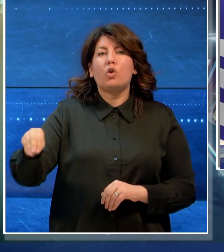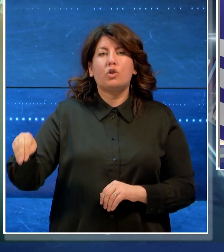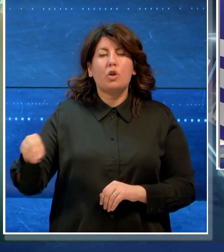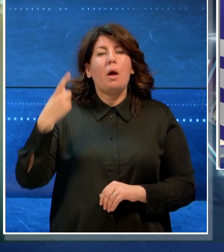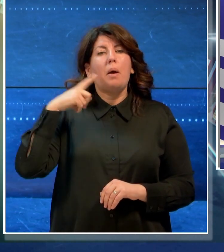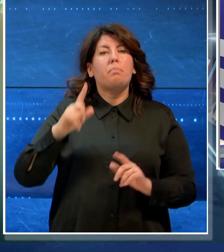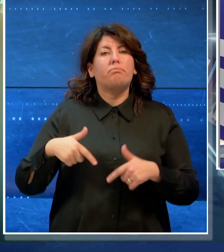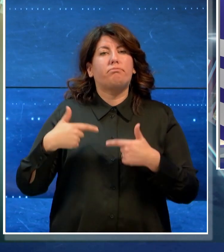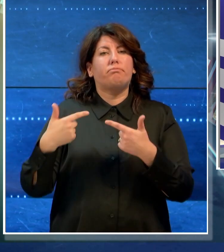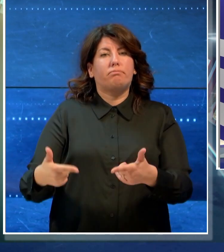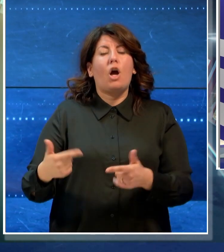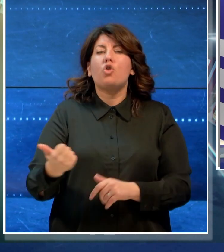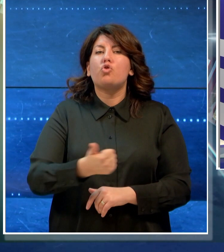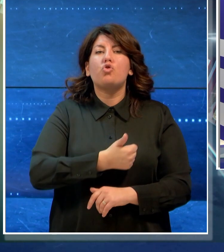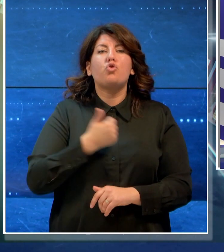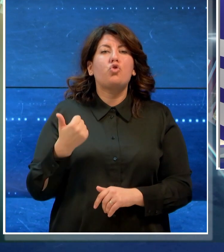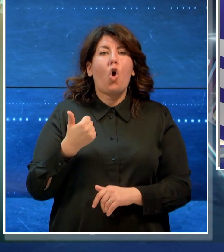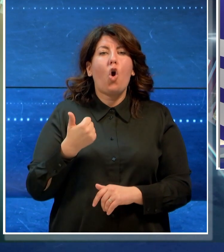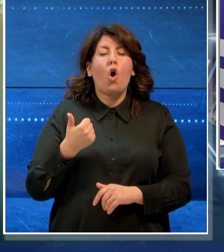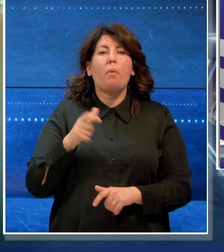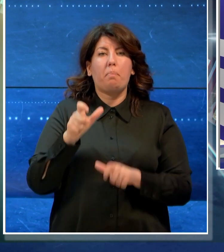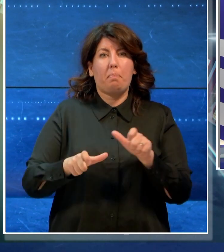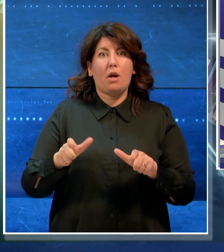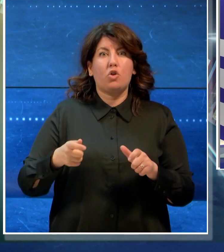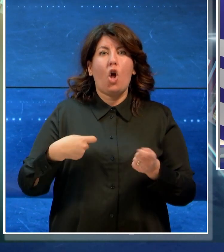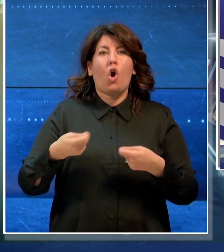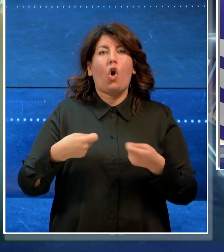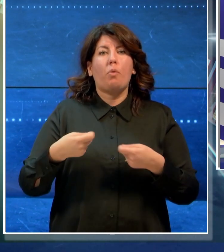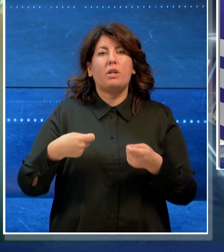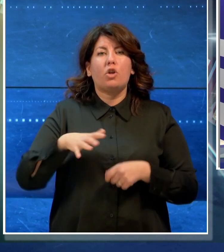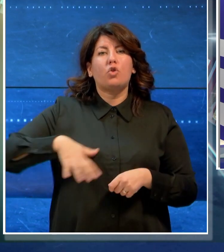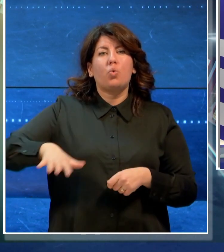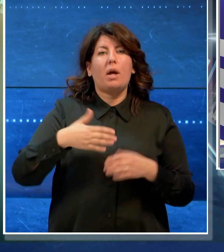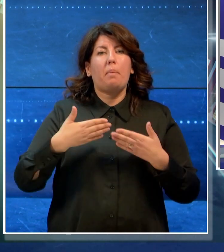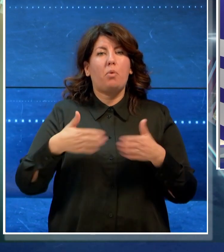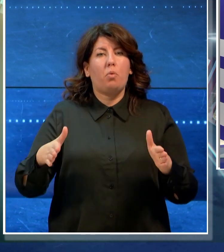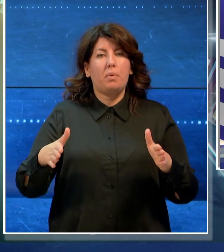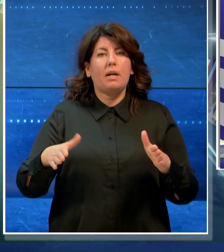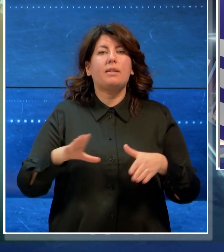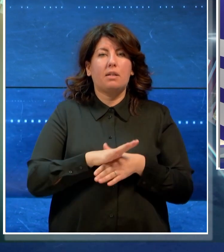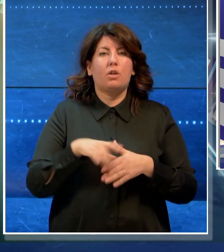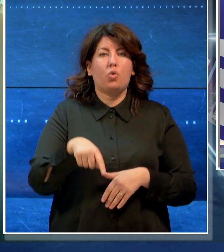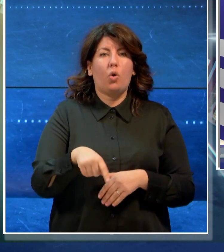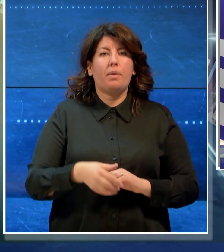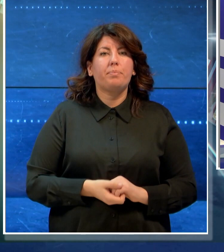esclusivamente ai commercianti su area pubblica del settore.